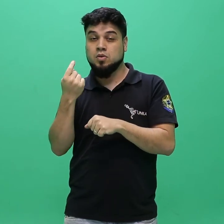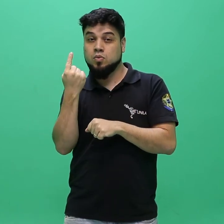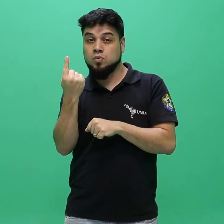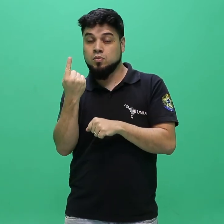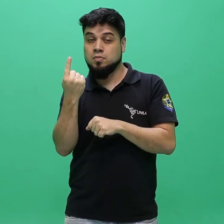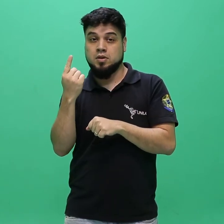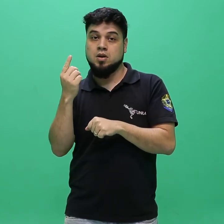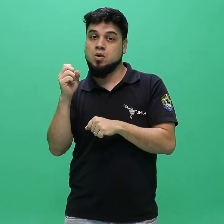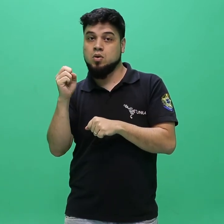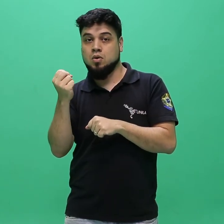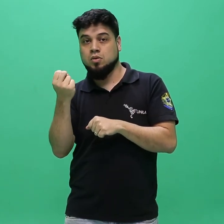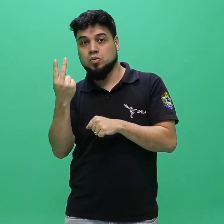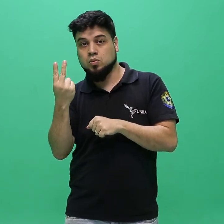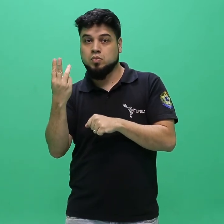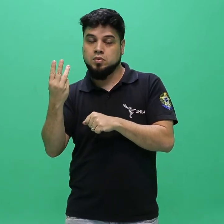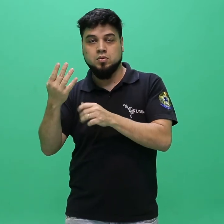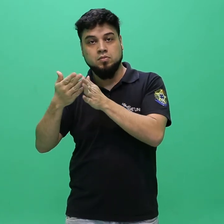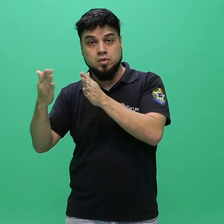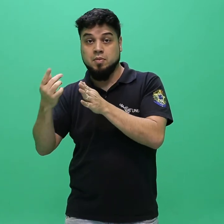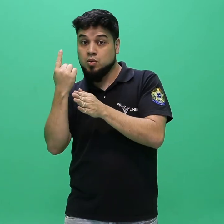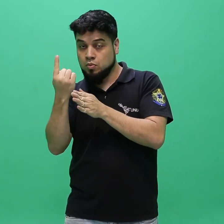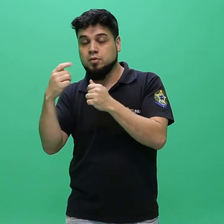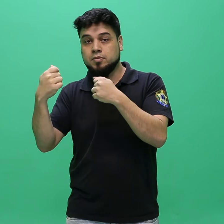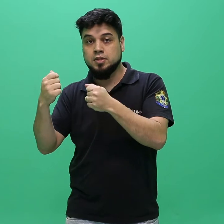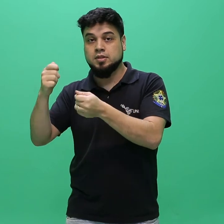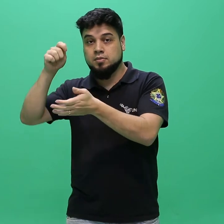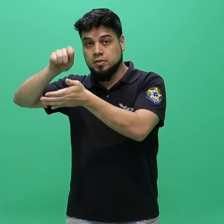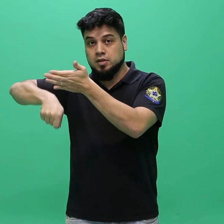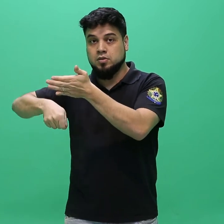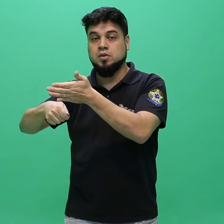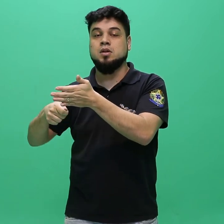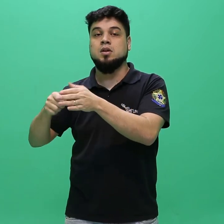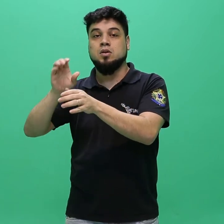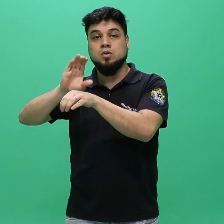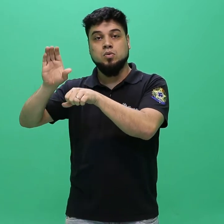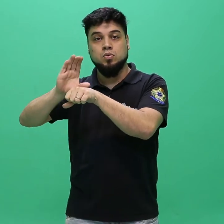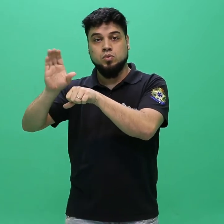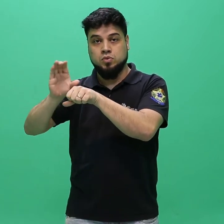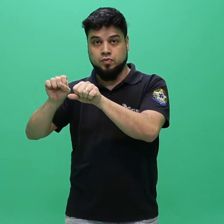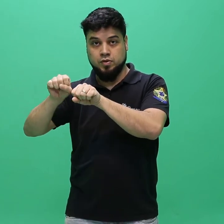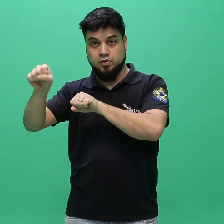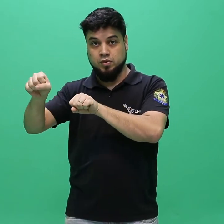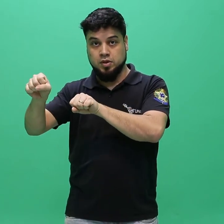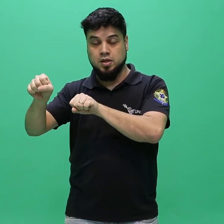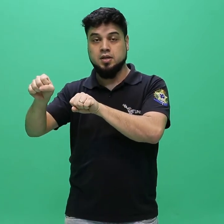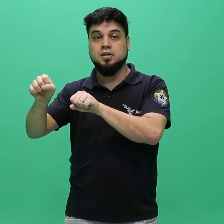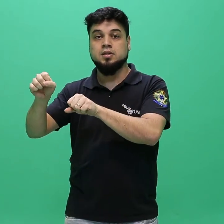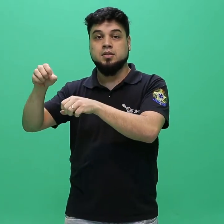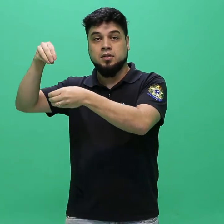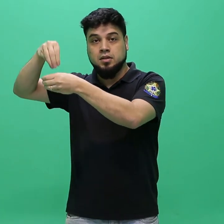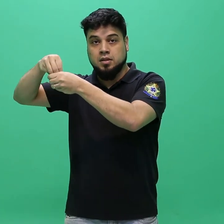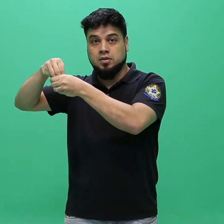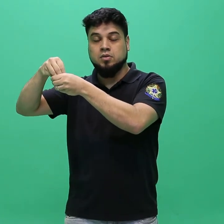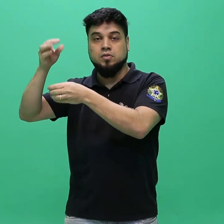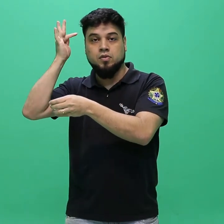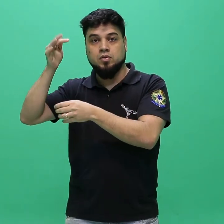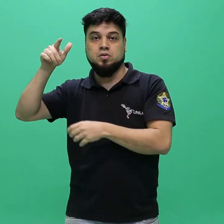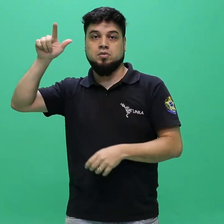uma disciplina componente curricular, em curso de graduação autorizado reconhecido em